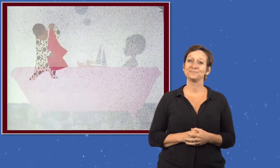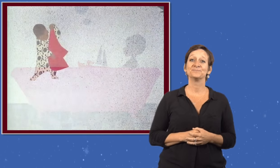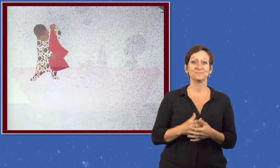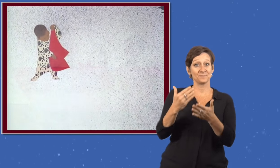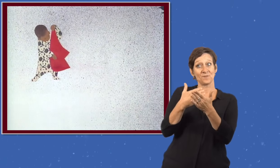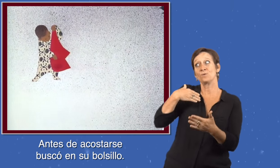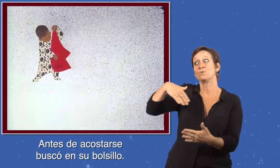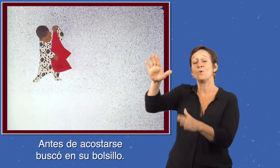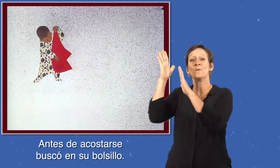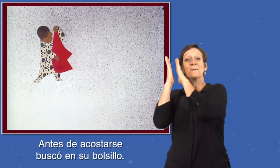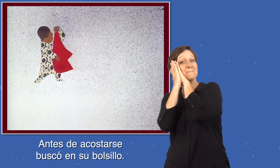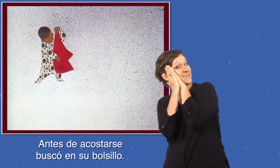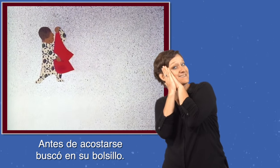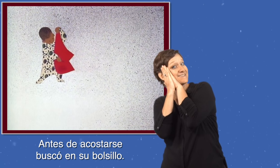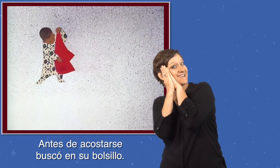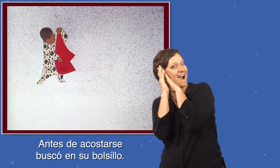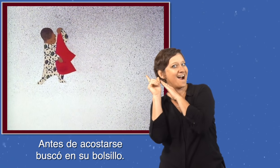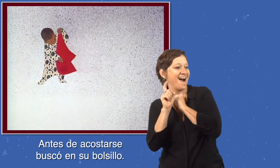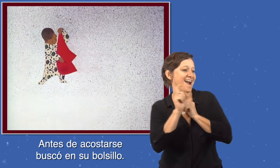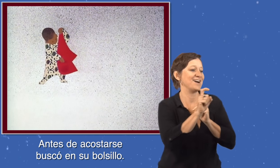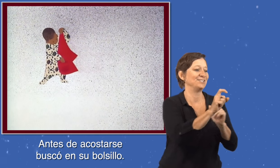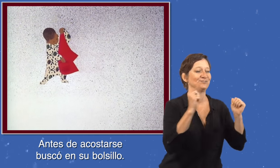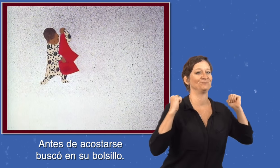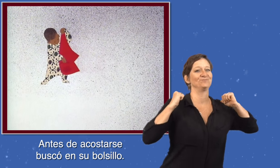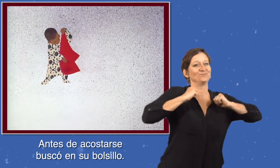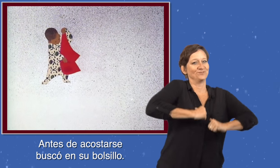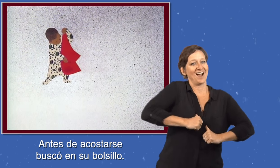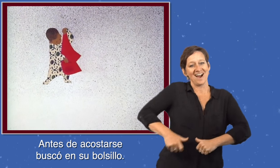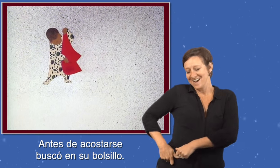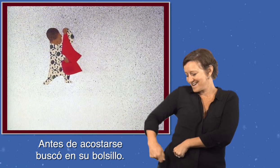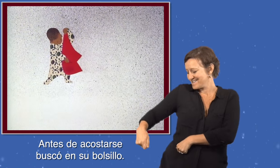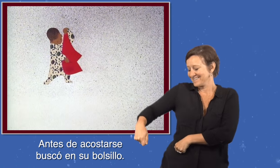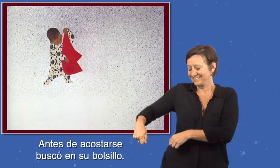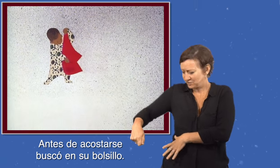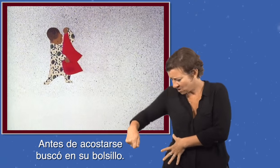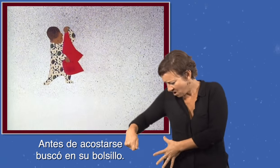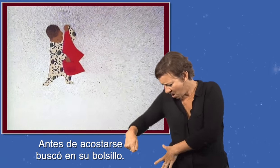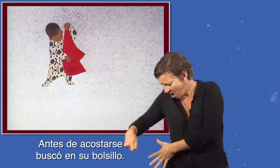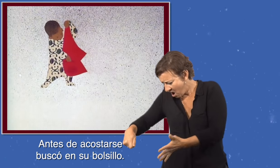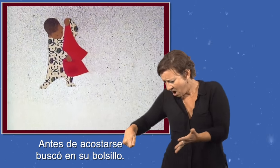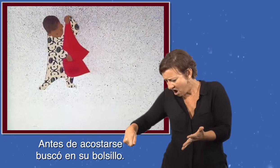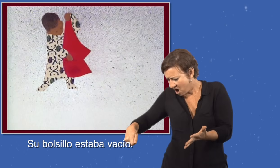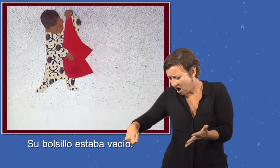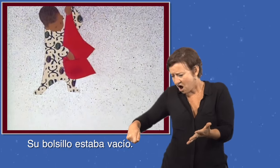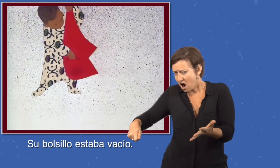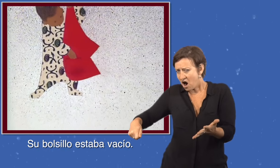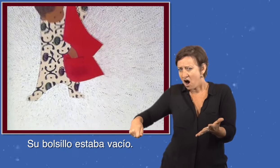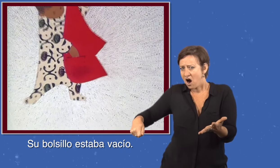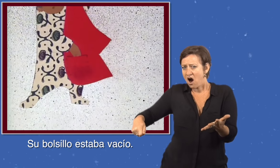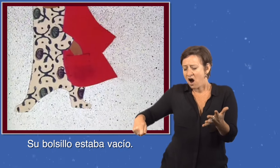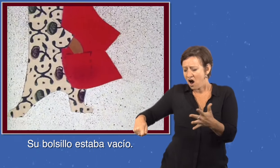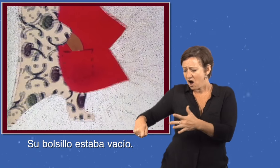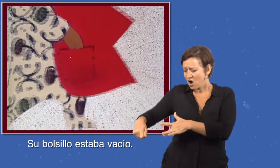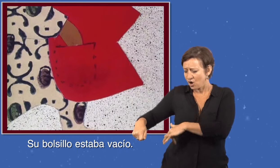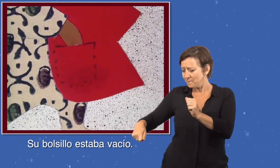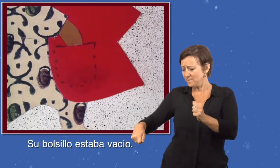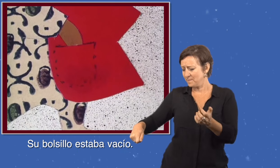Antes de acostarse, buscó en su bolsillo. Su bolsillo estaba vacío.